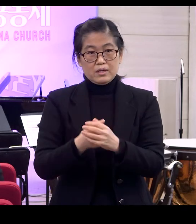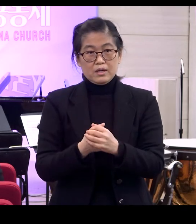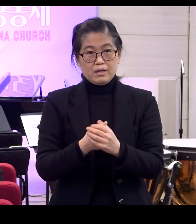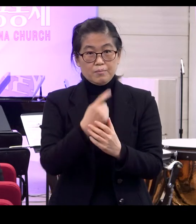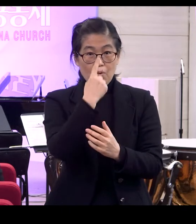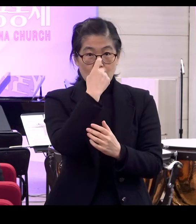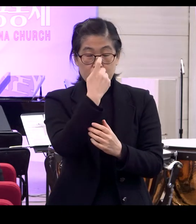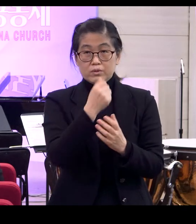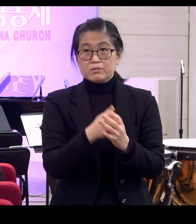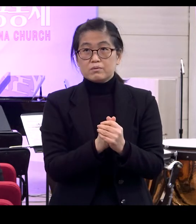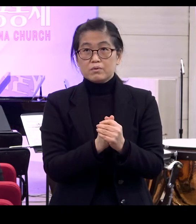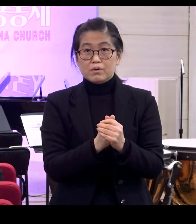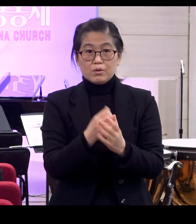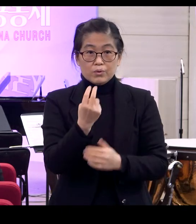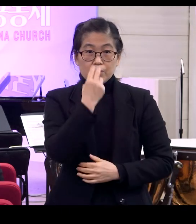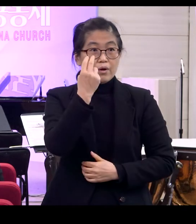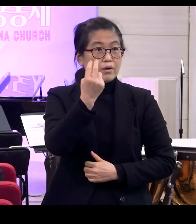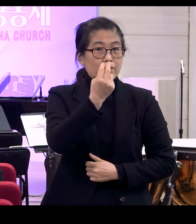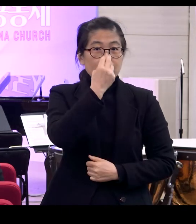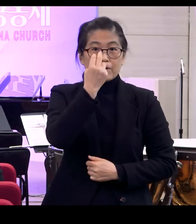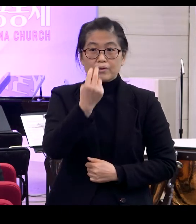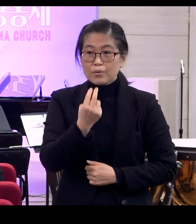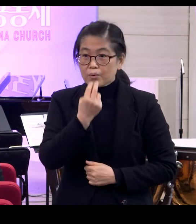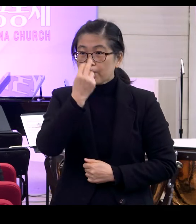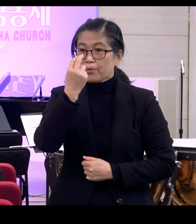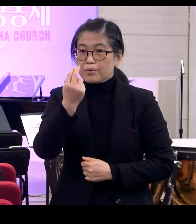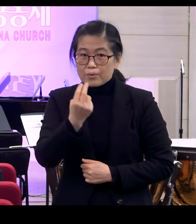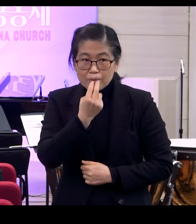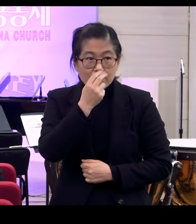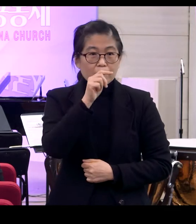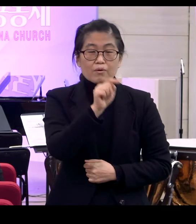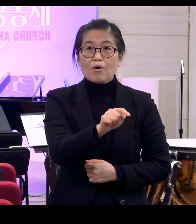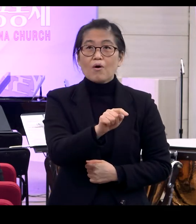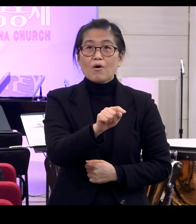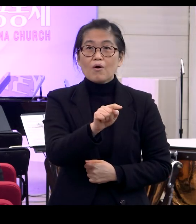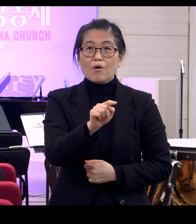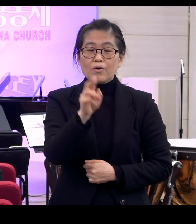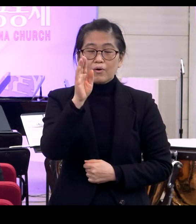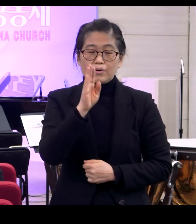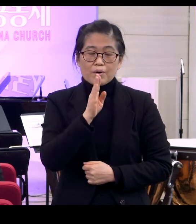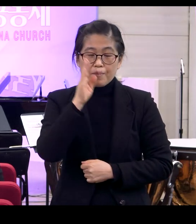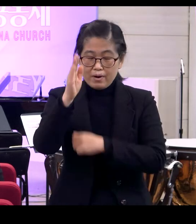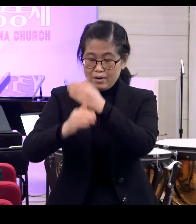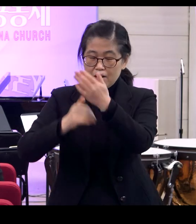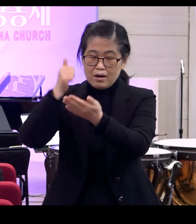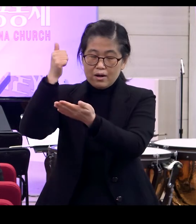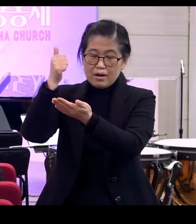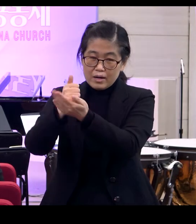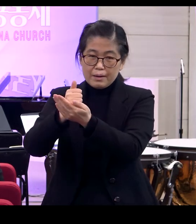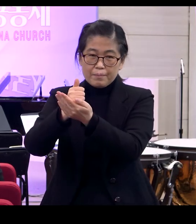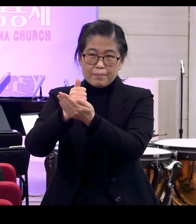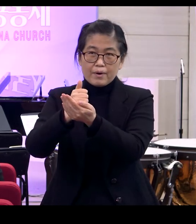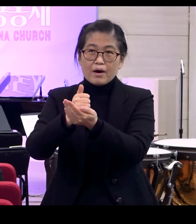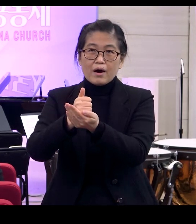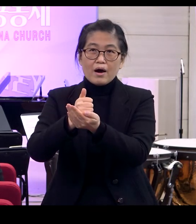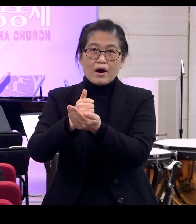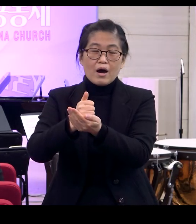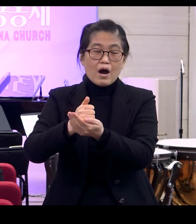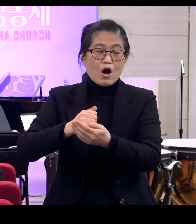어떤 그런 공기 신선한 공기 숨쉬는 것 예 이건 정말 하나님의 그 감당할 수 없는 우리를